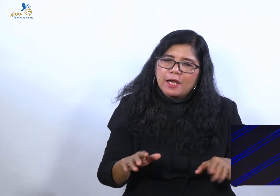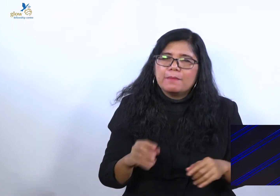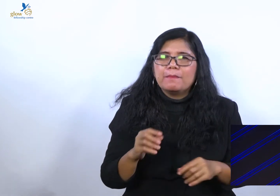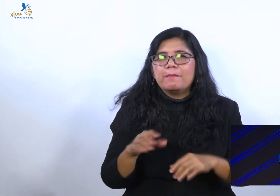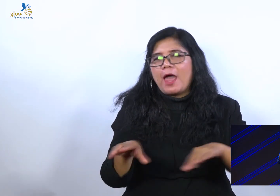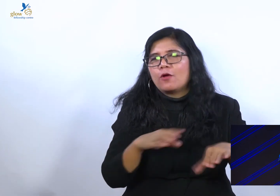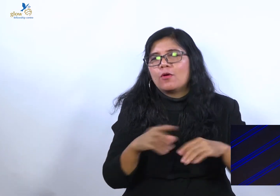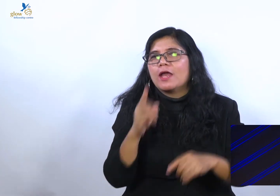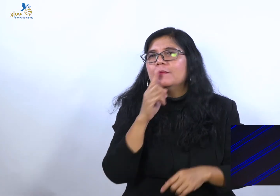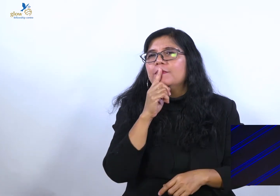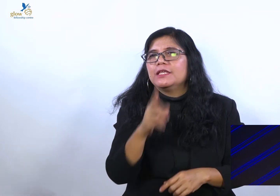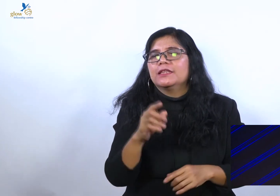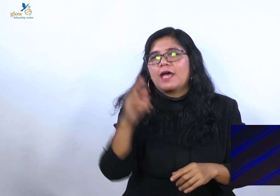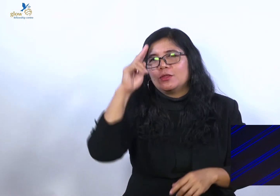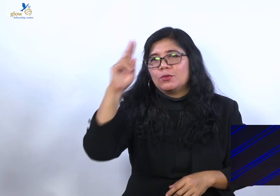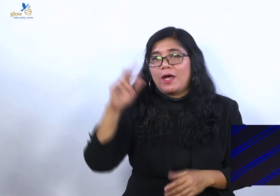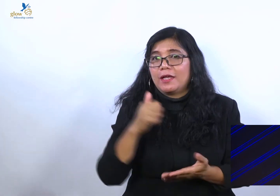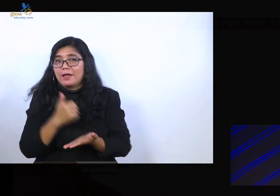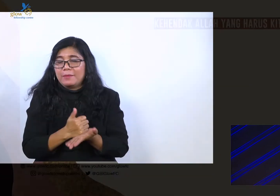Lihat selanjutnya.